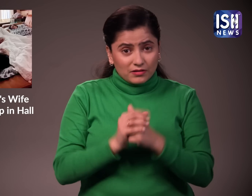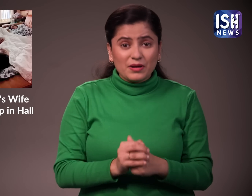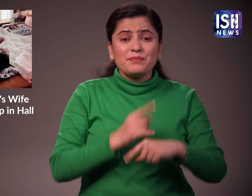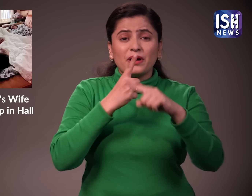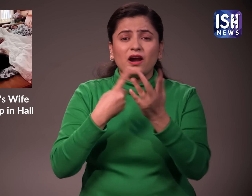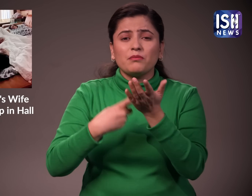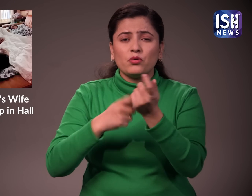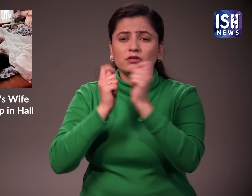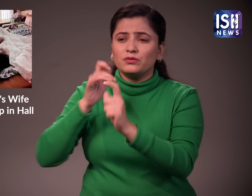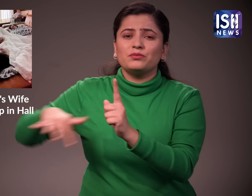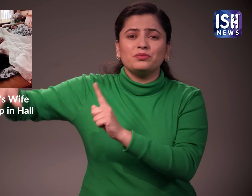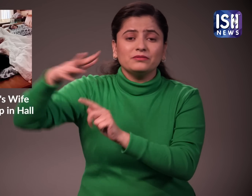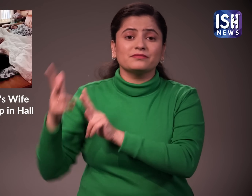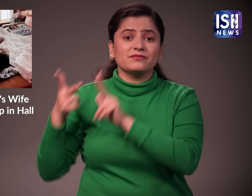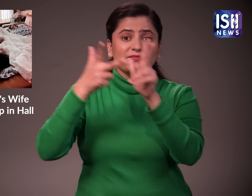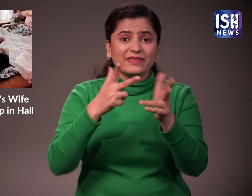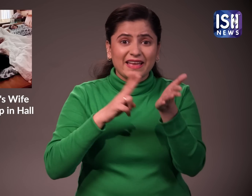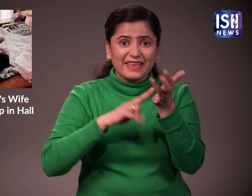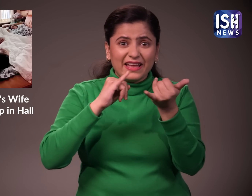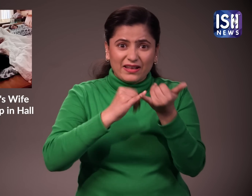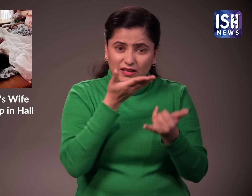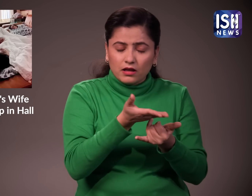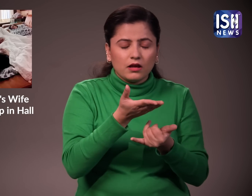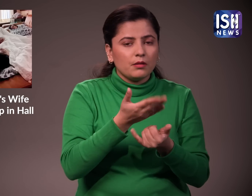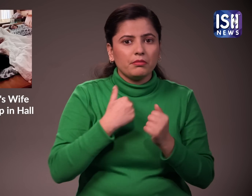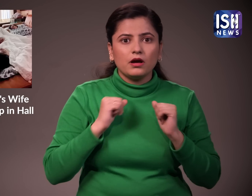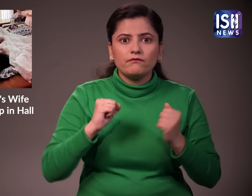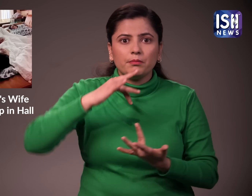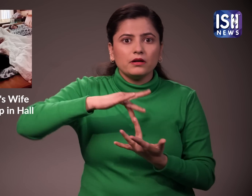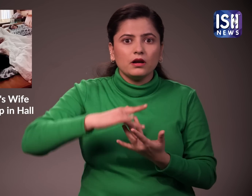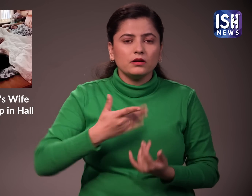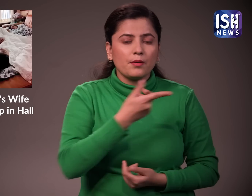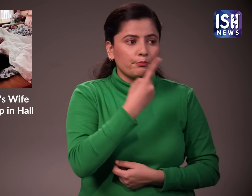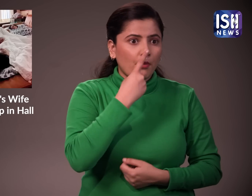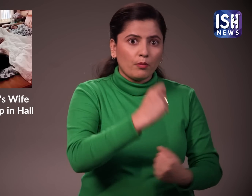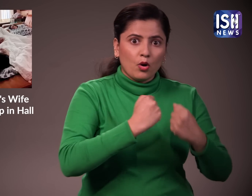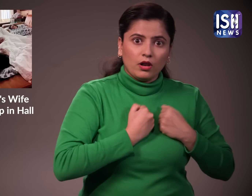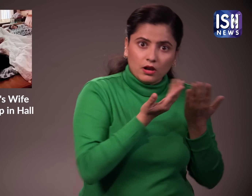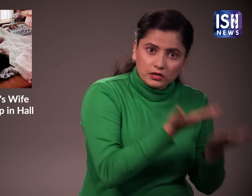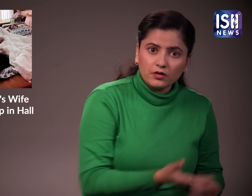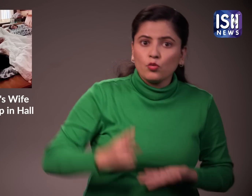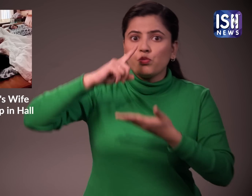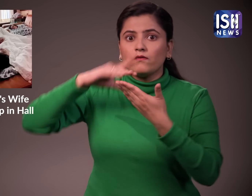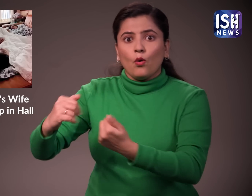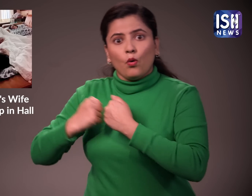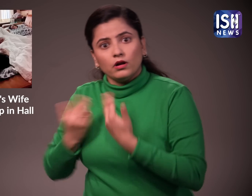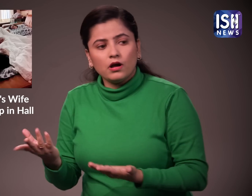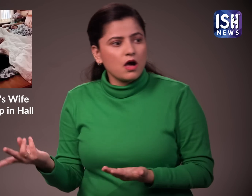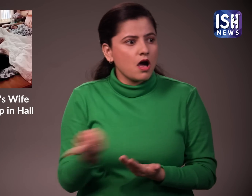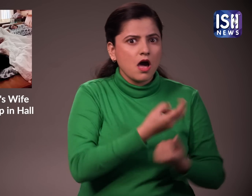इस बीच खबरों के अनुसार अपनी मा और पत्नी के बीच फसे नवाज